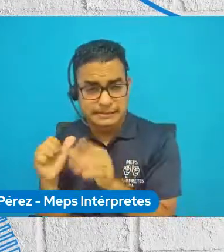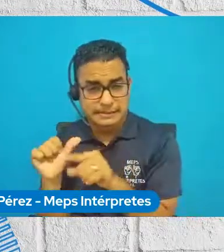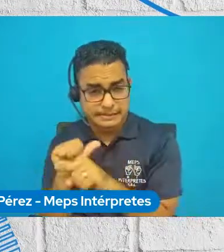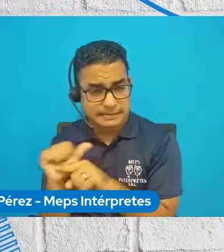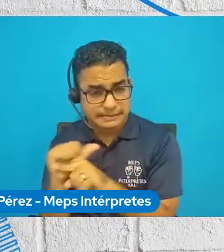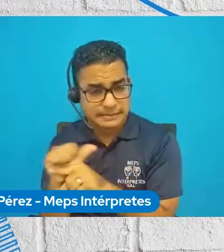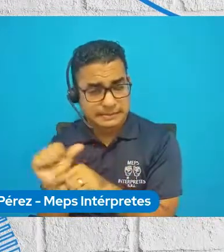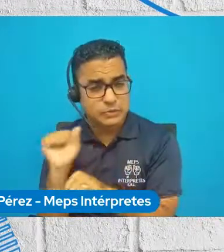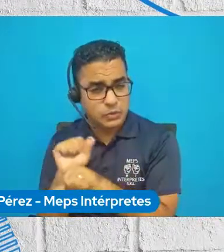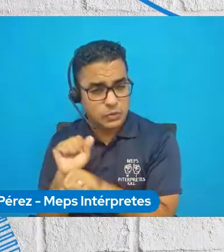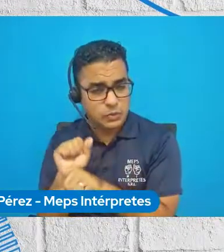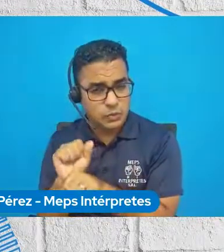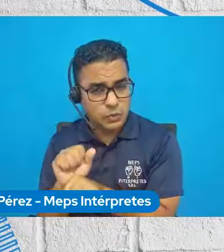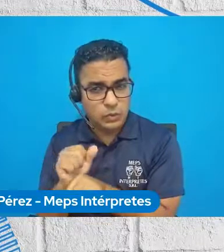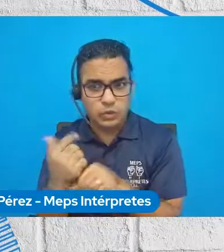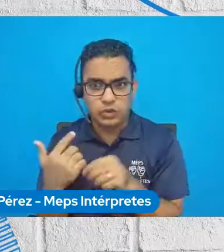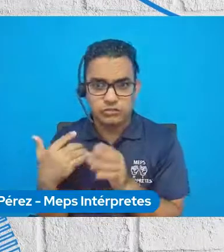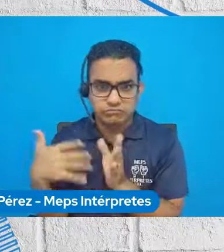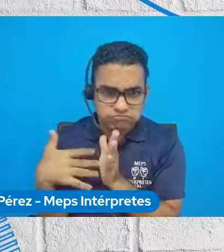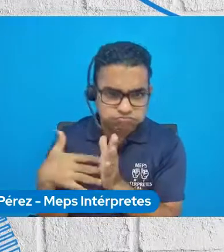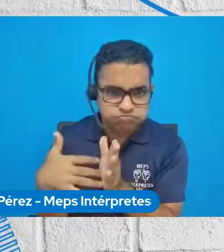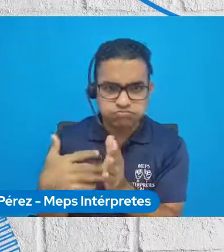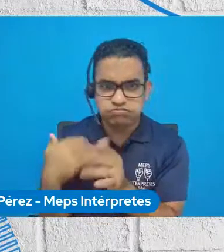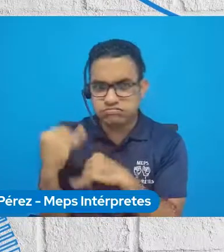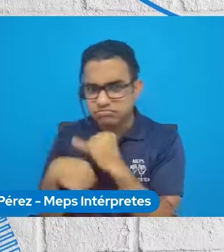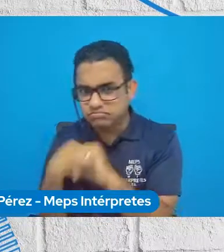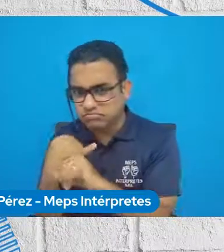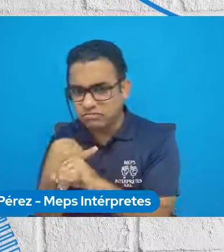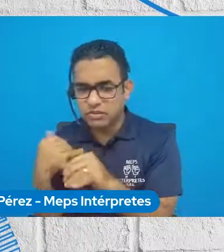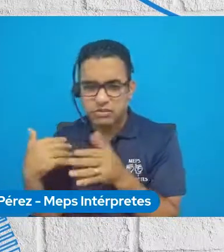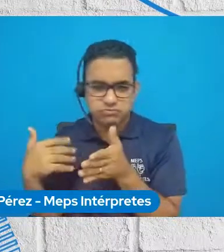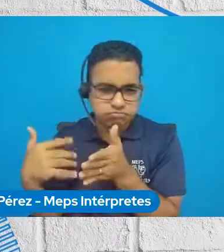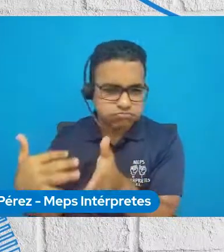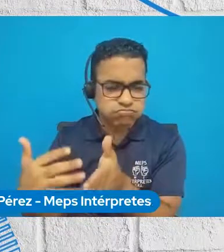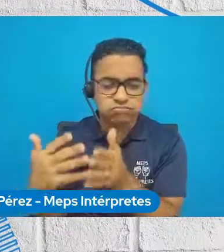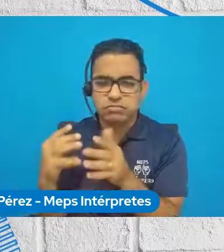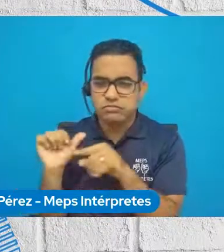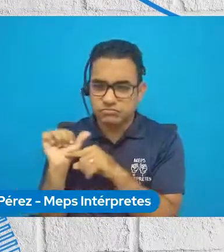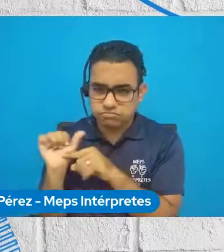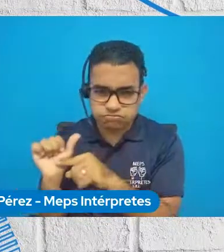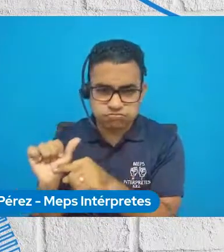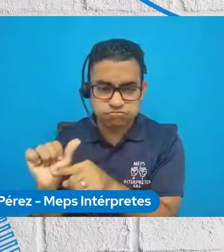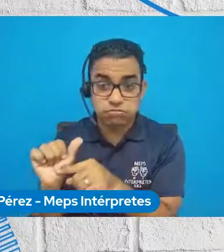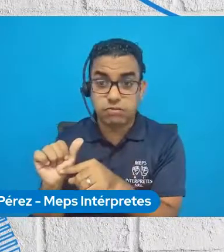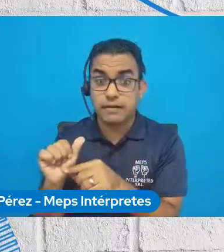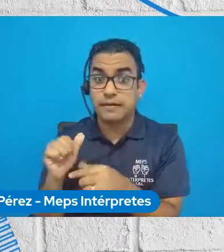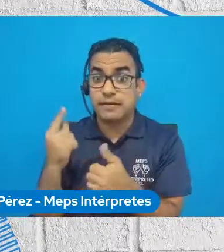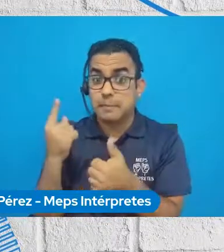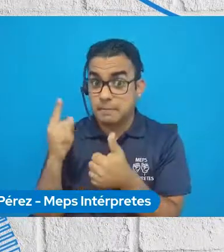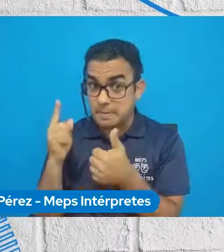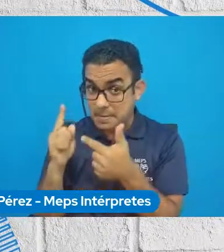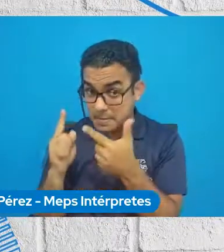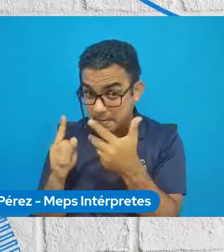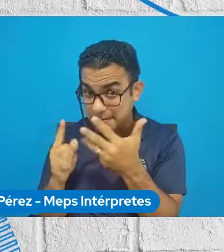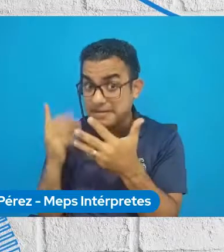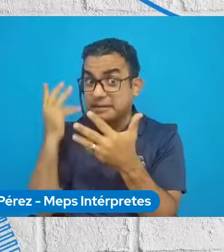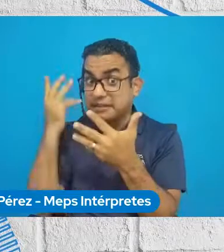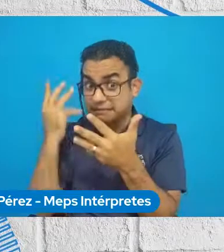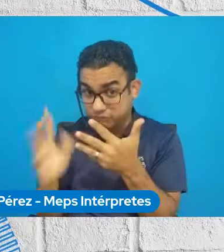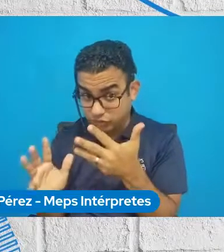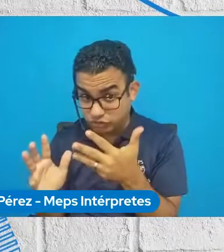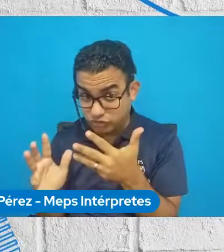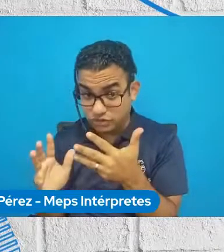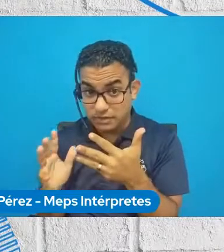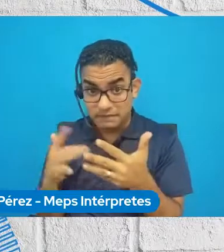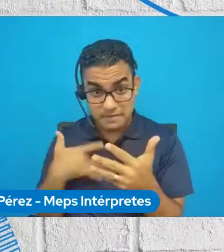a seguir trabajando relacionado a la cooperación internacional y las relaciones. Y luego de ello, cuando me di